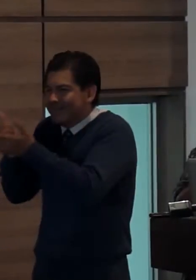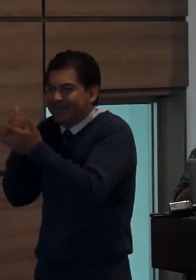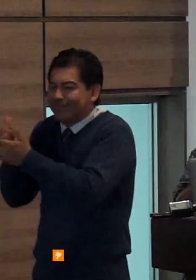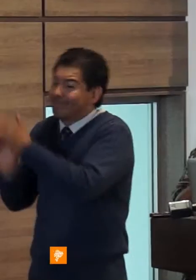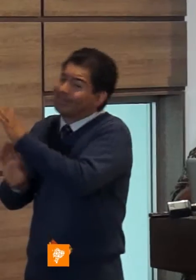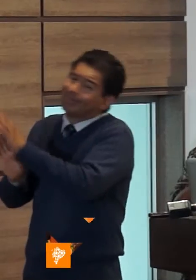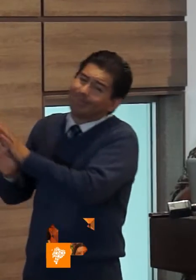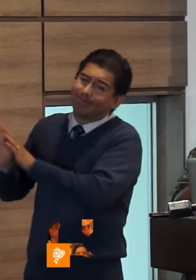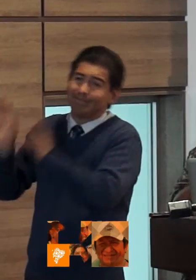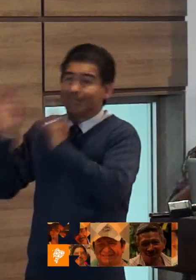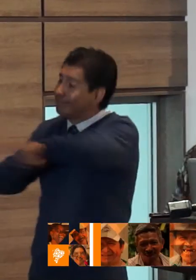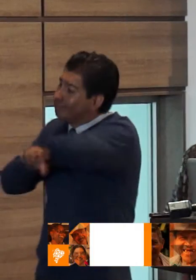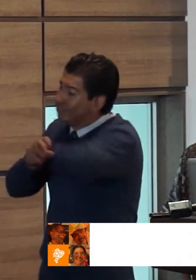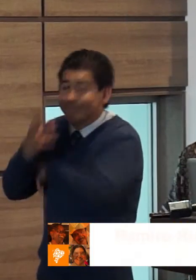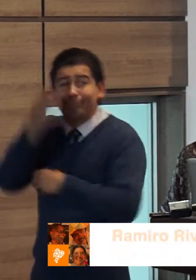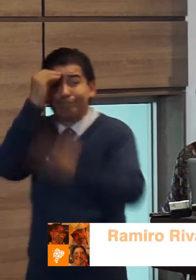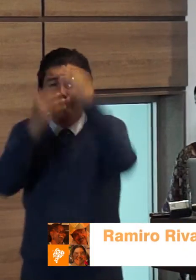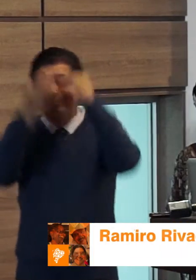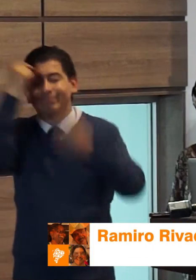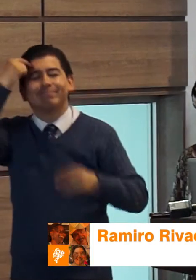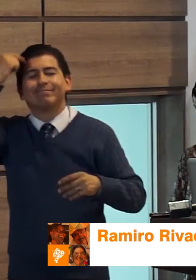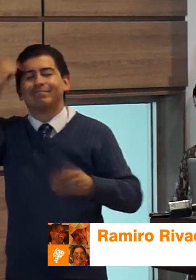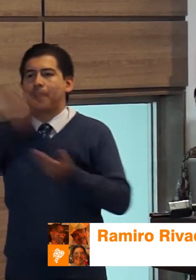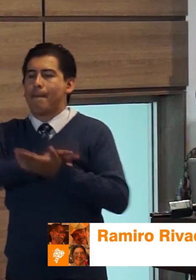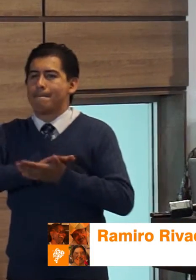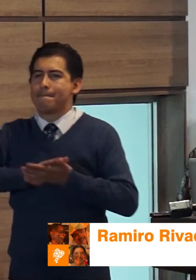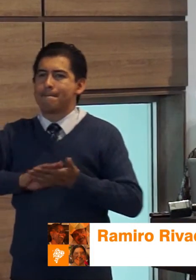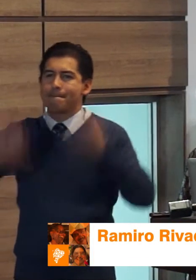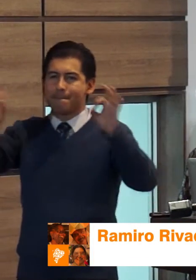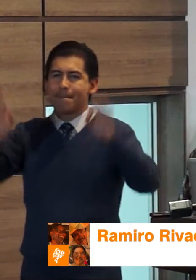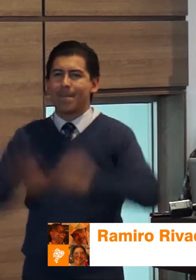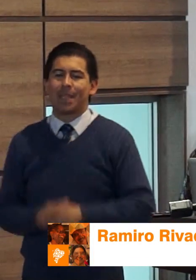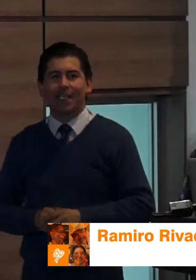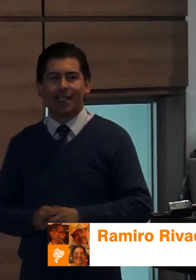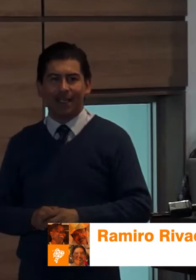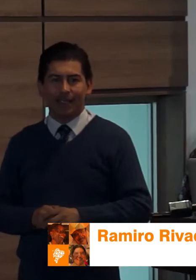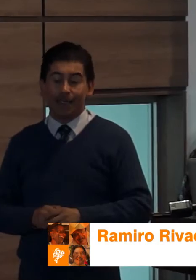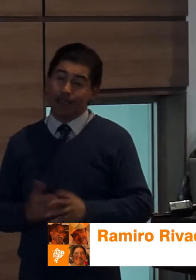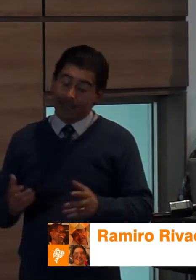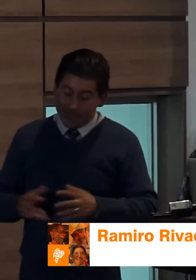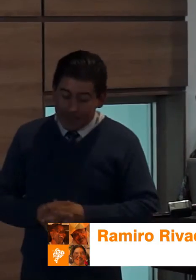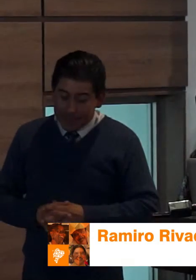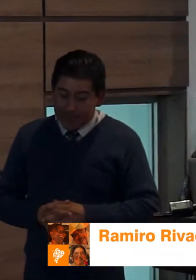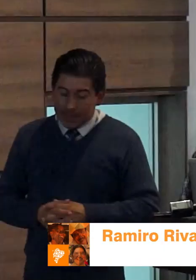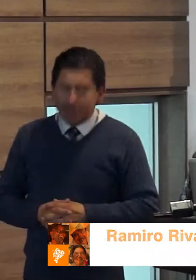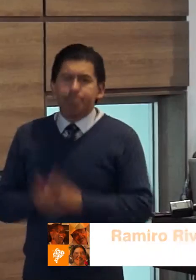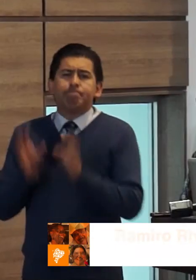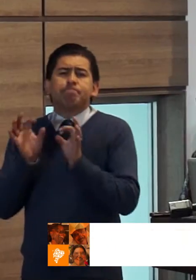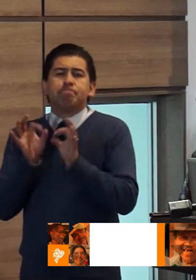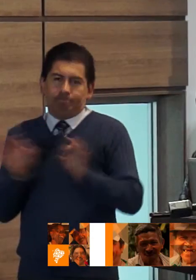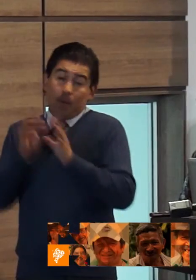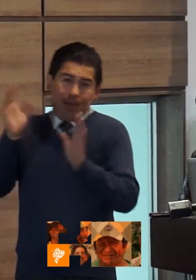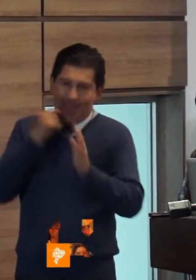comunicación y derechos humanos si tuviéramos que hacer un llamado al Estado le pediríamos al